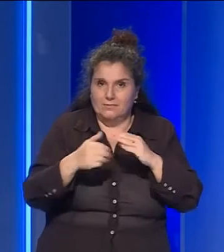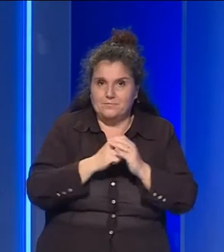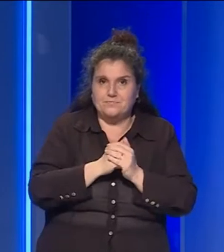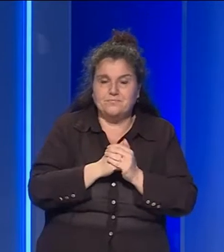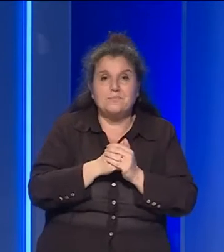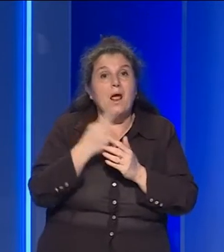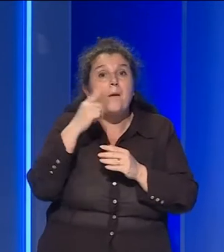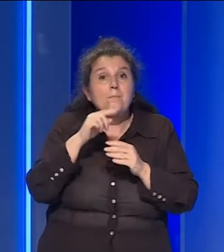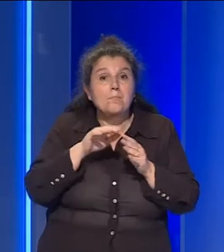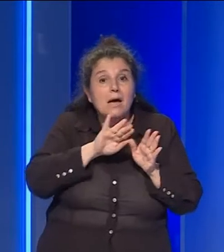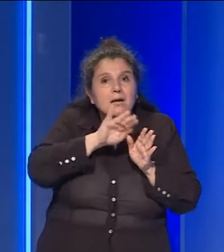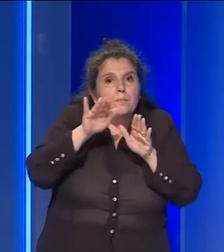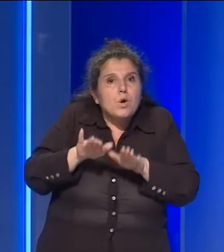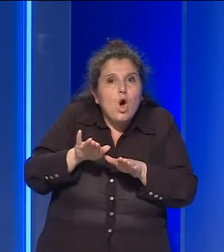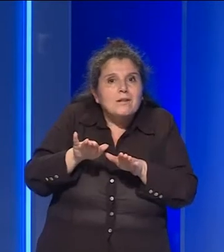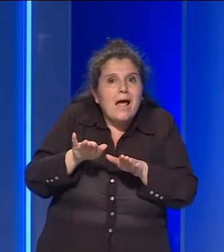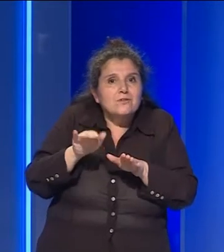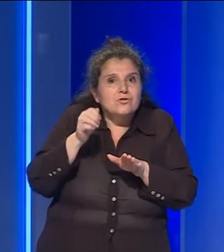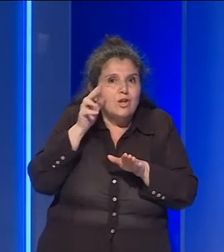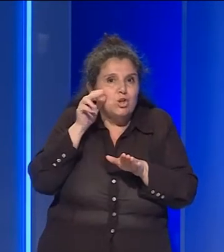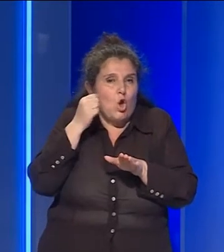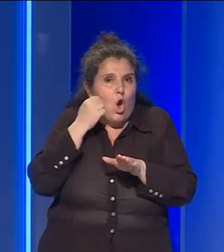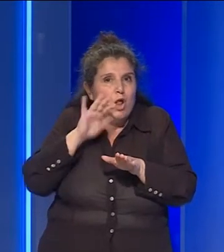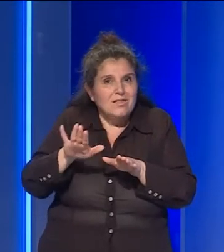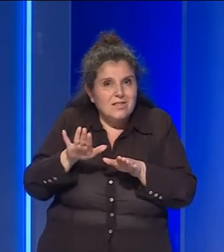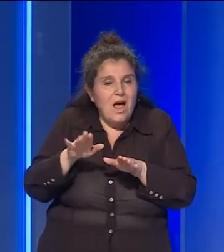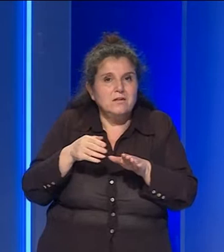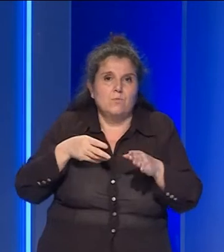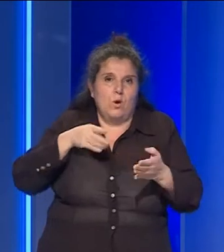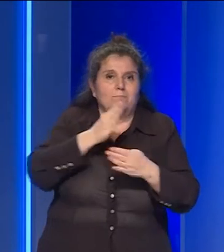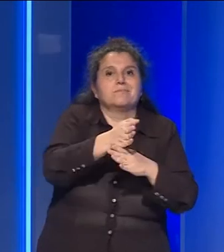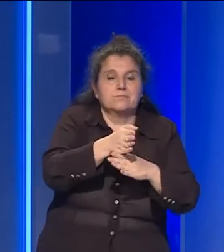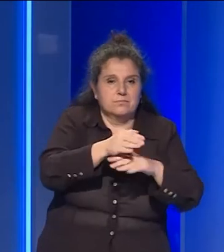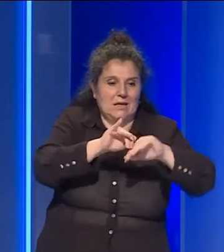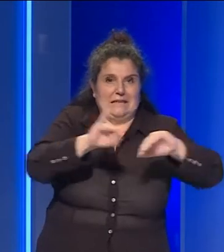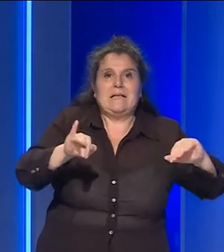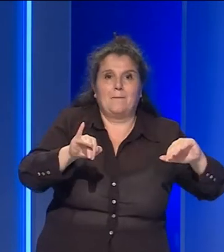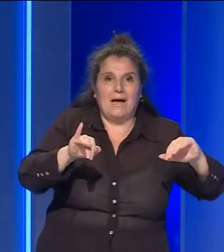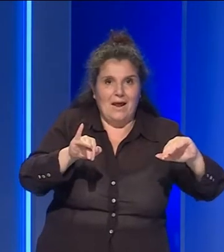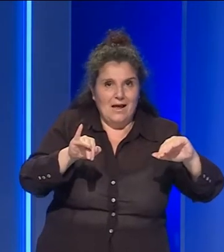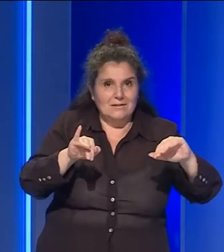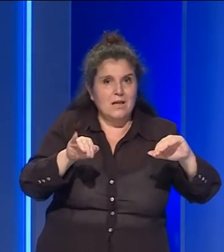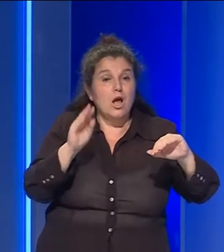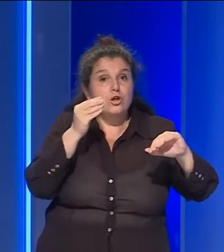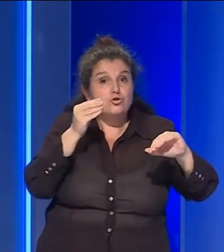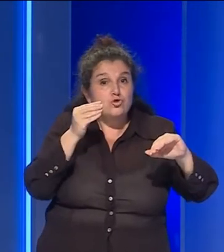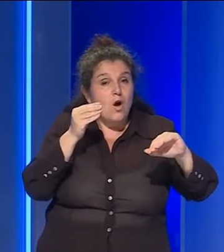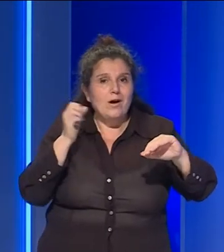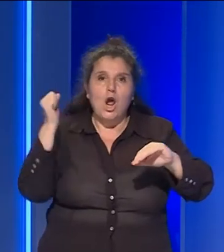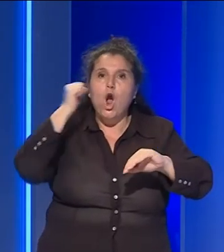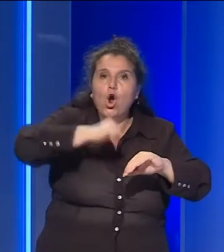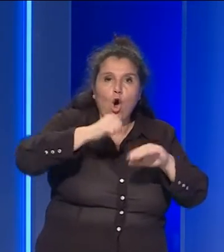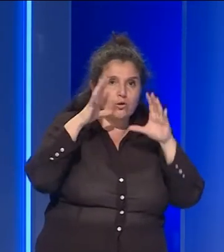Per proteggere la donna i carabinieri si sono messi in mezzo fra i due e a quel punto il giovane, secondo quanto ha preso, si è scagliato